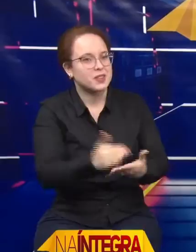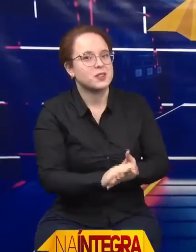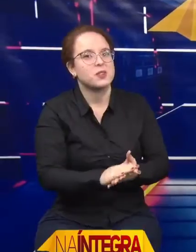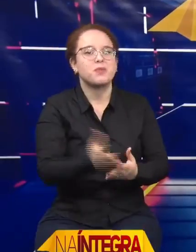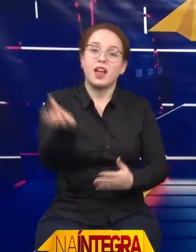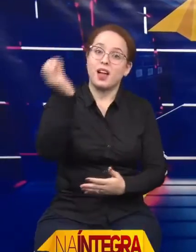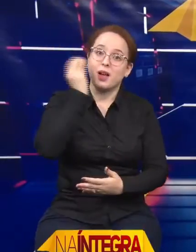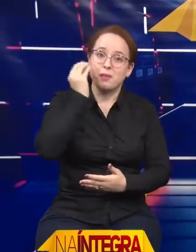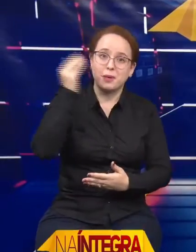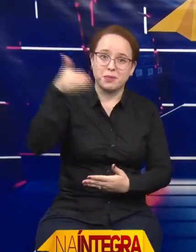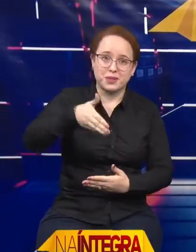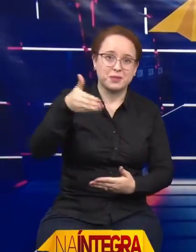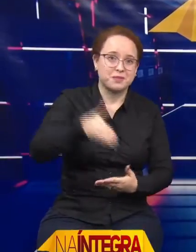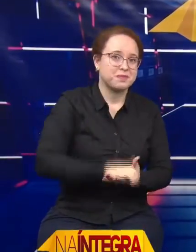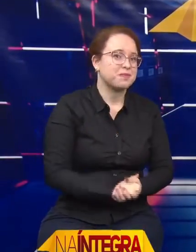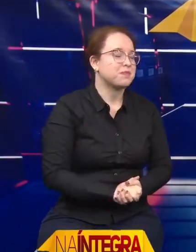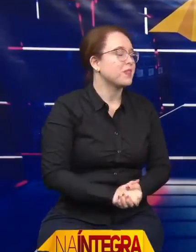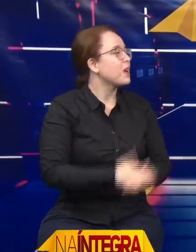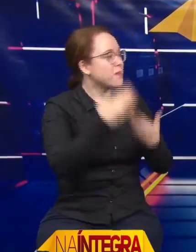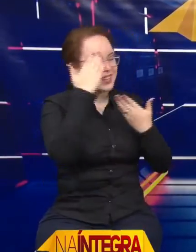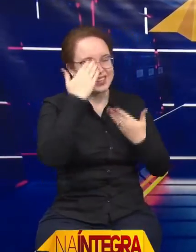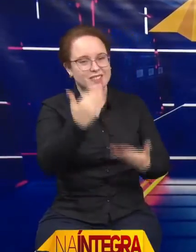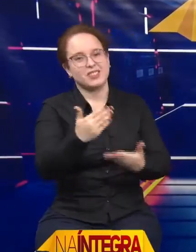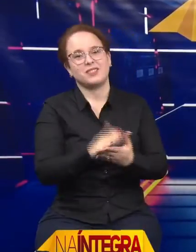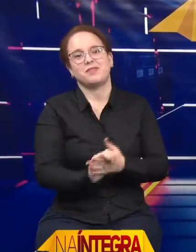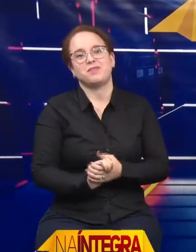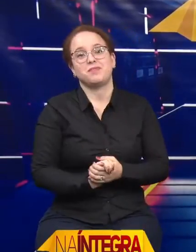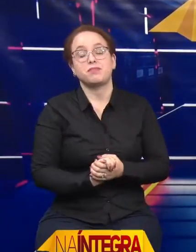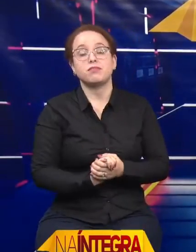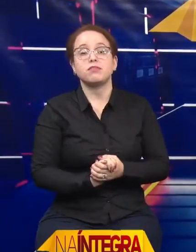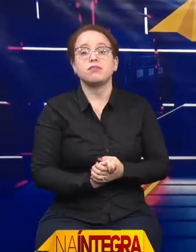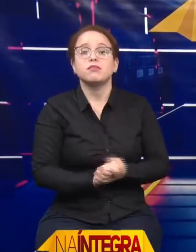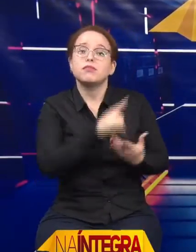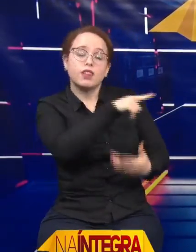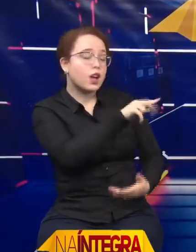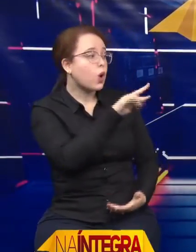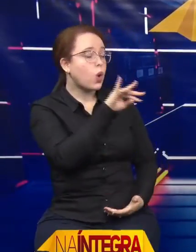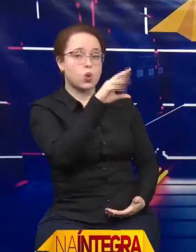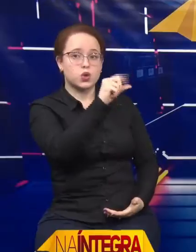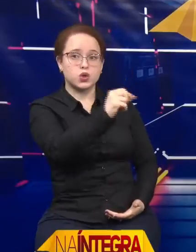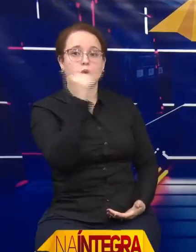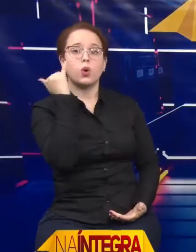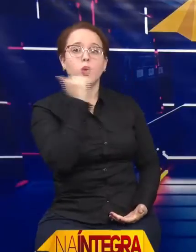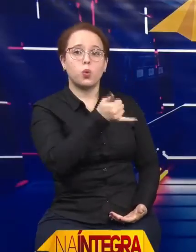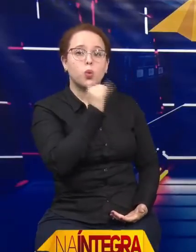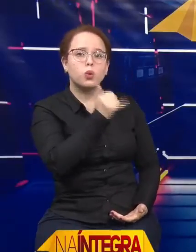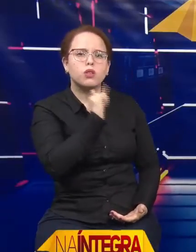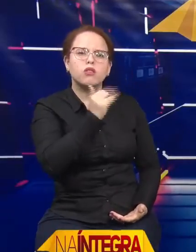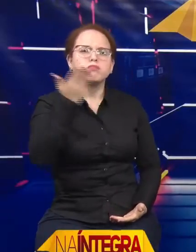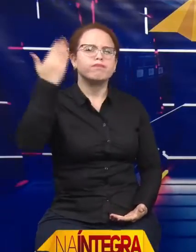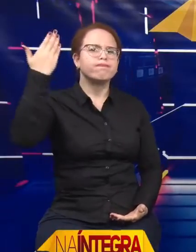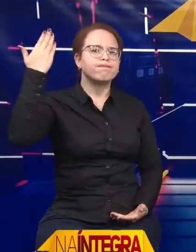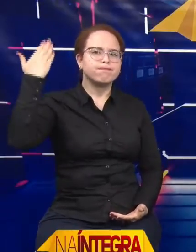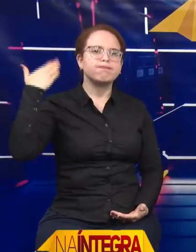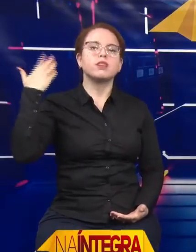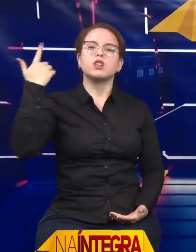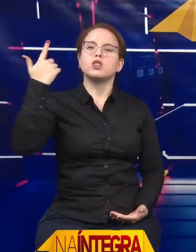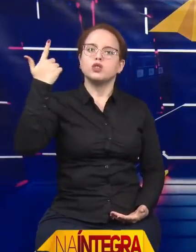sua participação aqui no nosso programa hoje. Rogério, conta pra gente, desde a última vez que você veio, como é que foi o dia-a-dia no